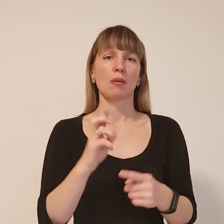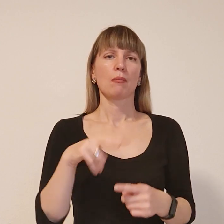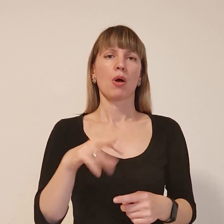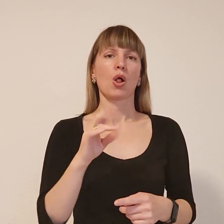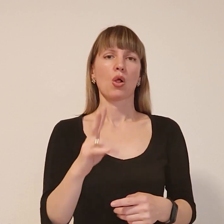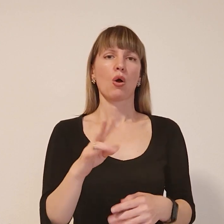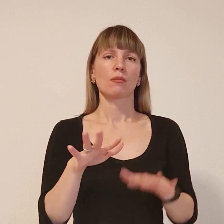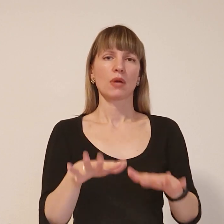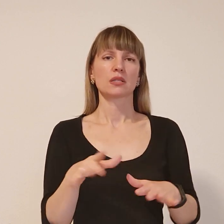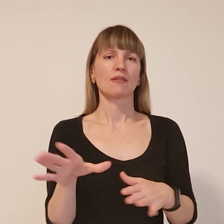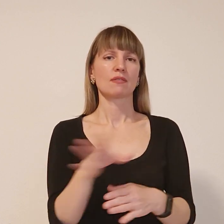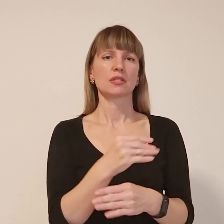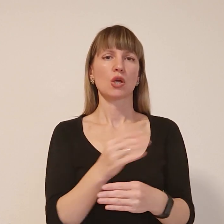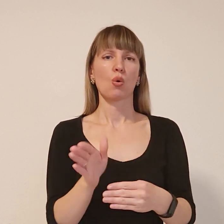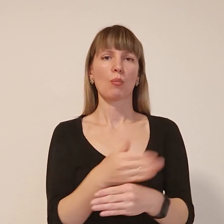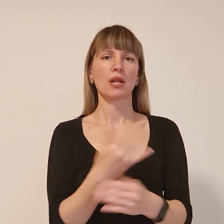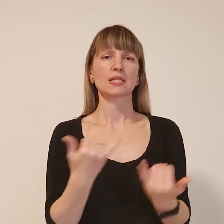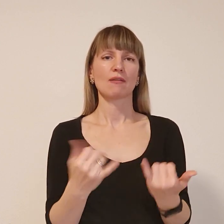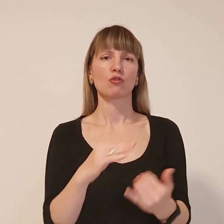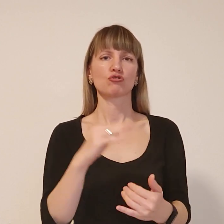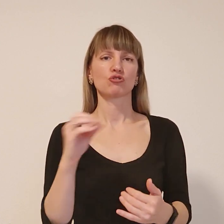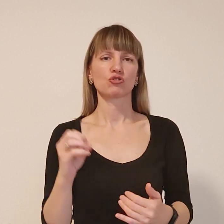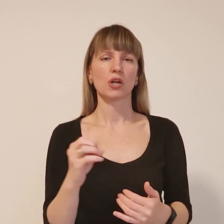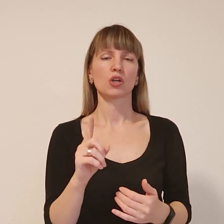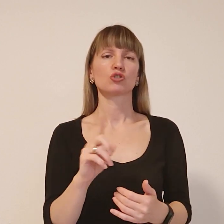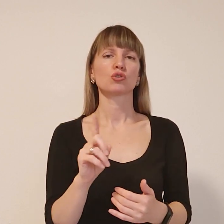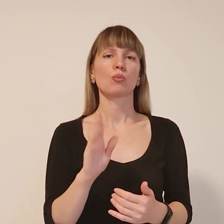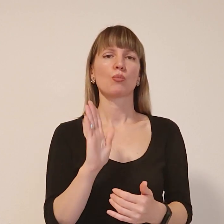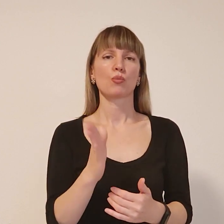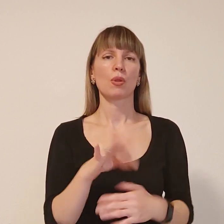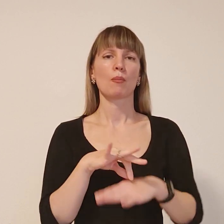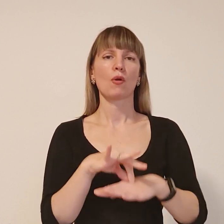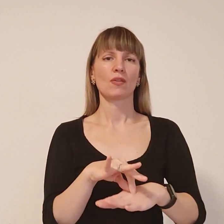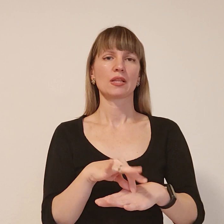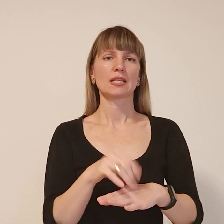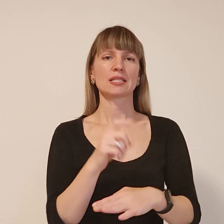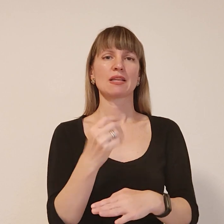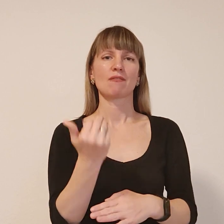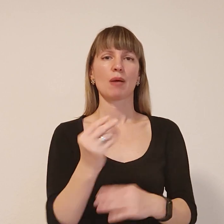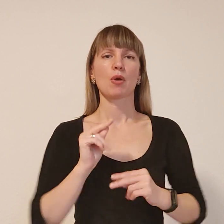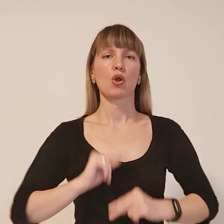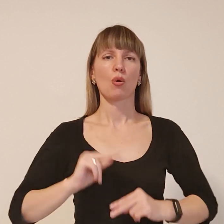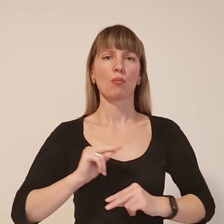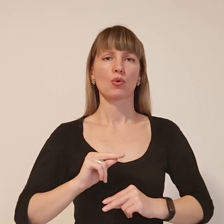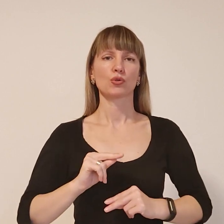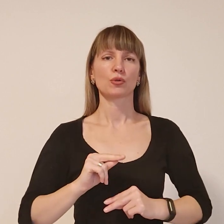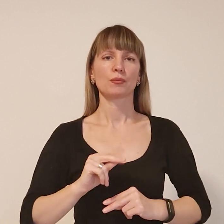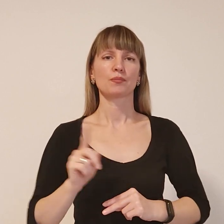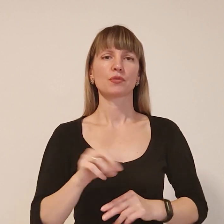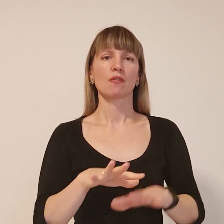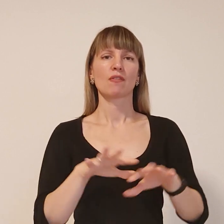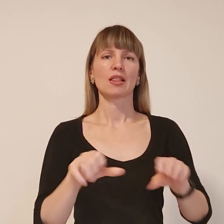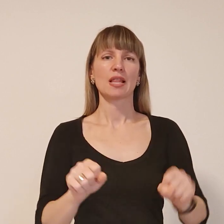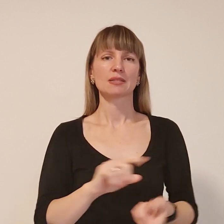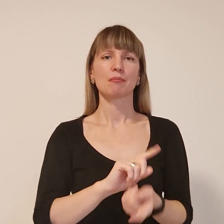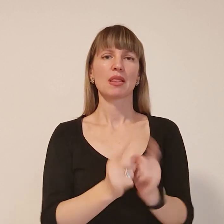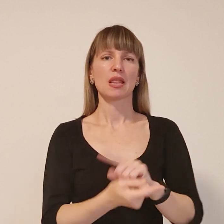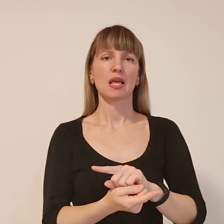вбрали сьогодні вже і що будемо проводити з вами роботу, що власть міняється у їх,